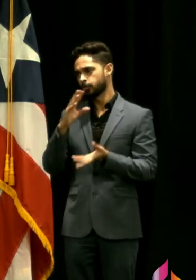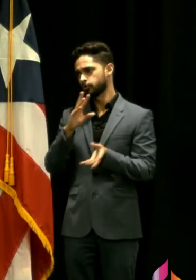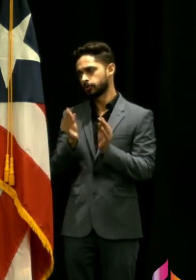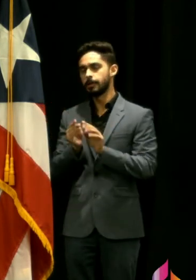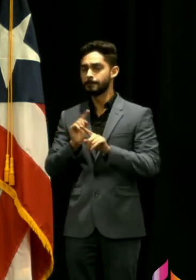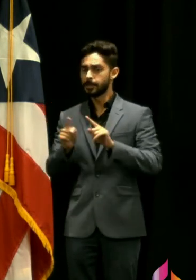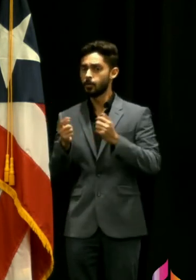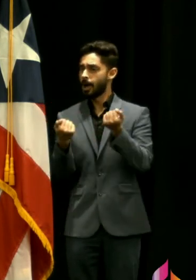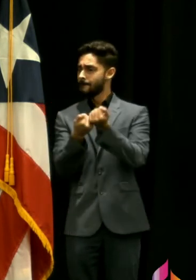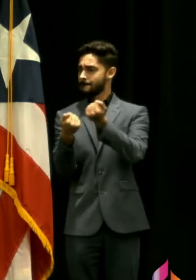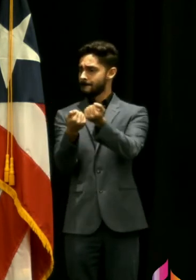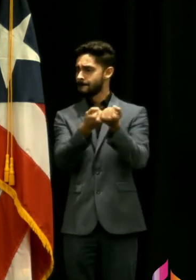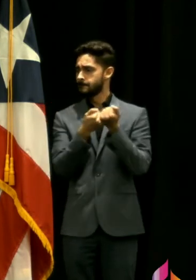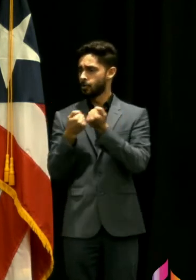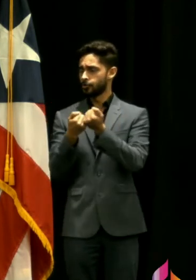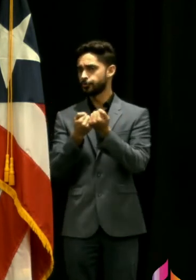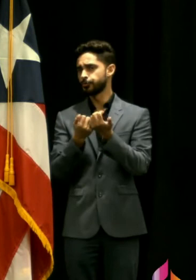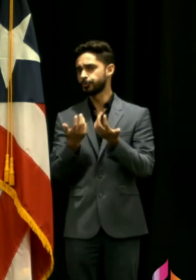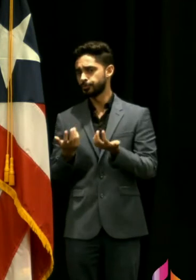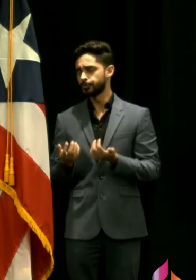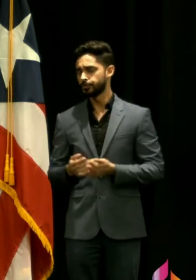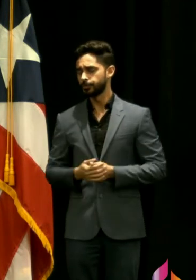asistidos son